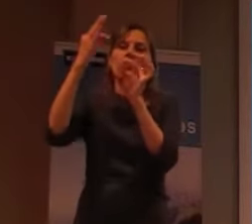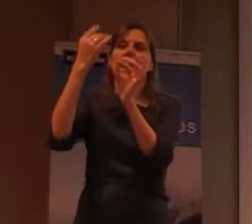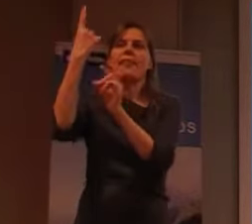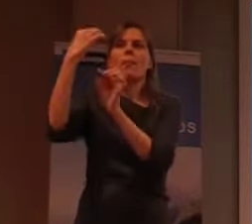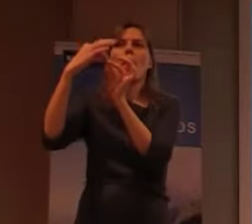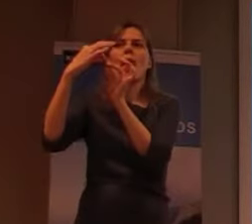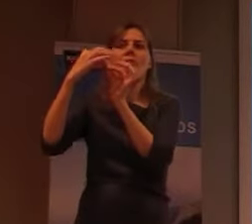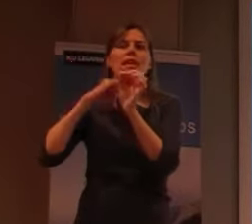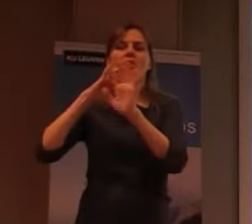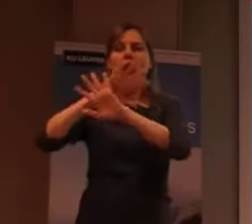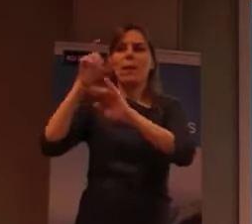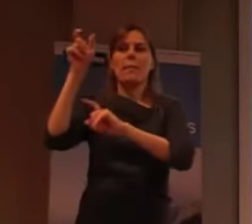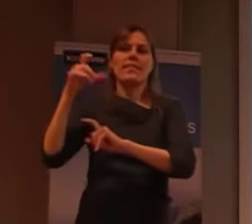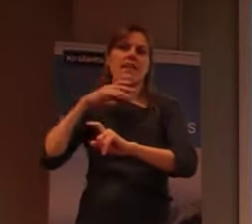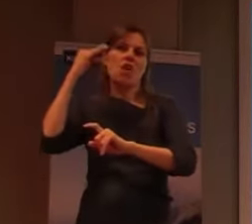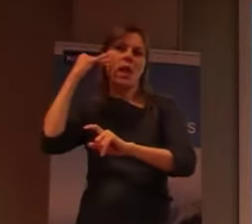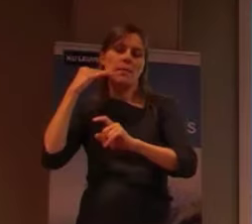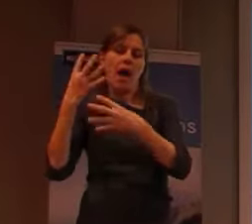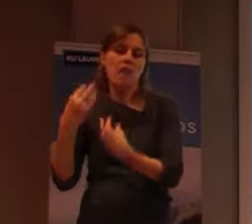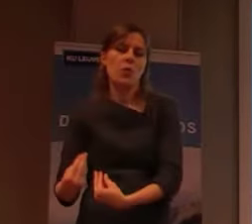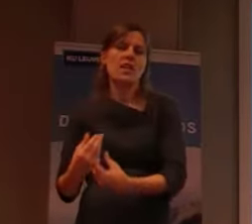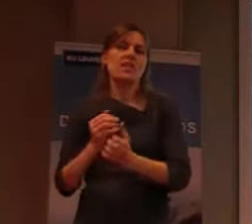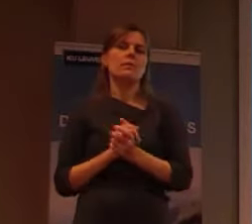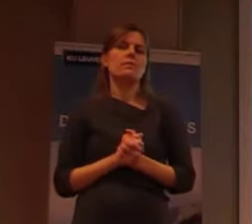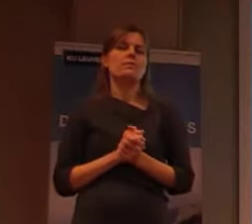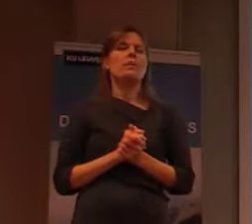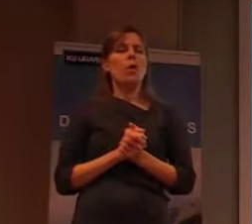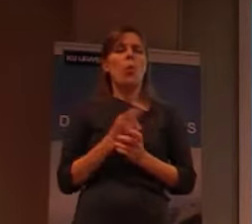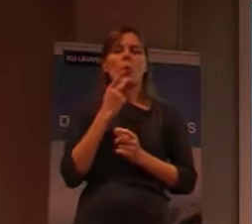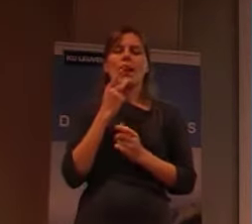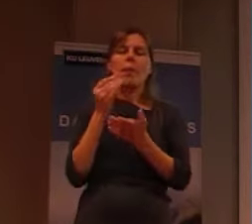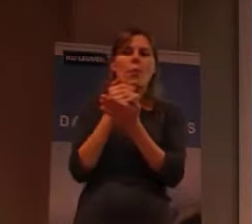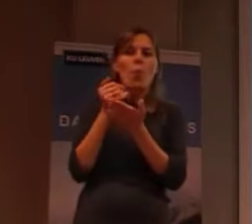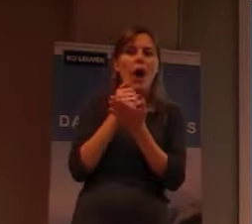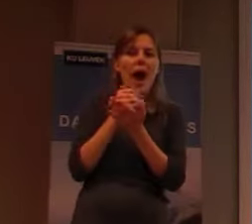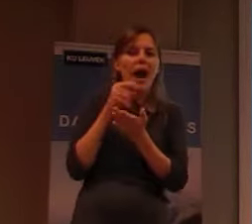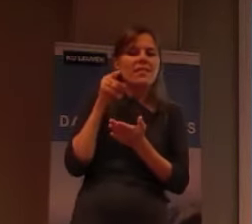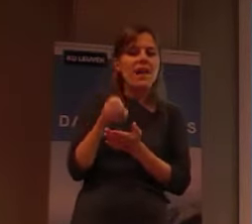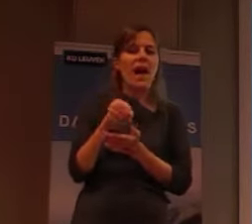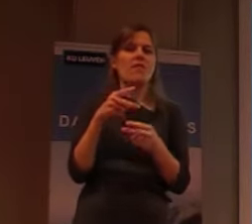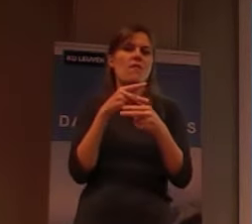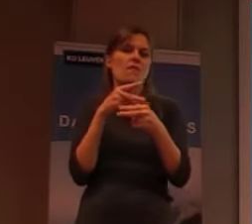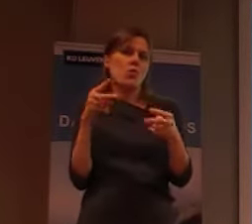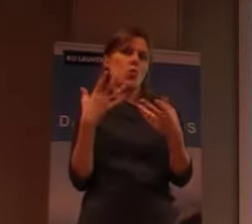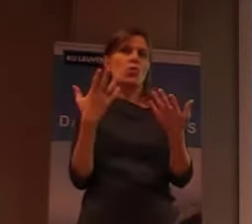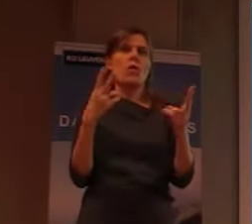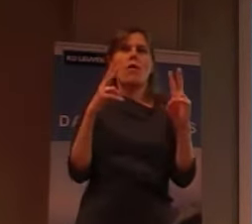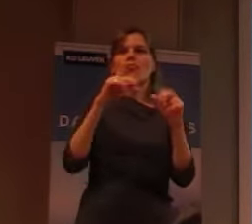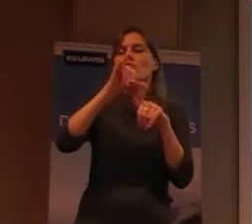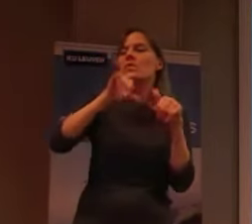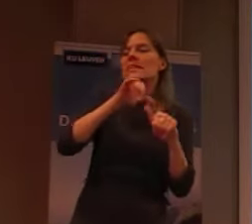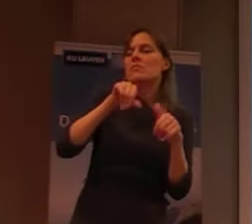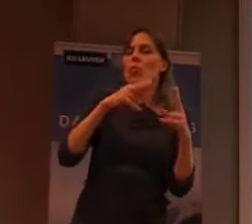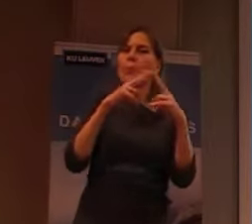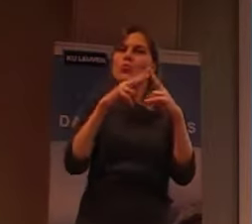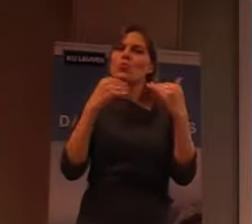en dan, willen we die ziekte bewaren, voor de toekomst, voor, bezoekers, en voor toeristen, die, eh, kennis